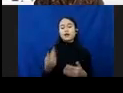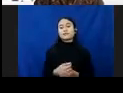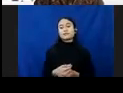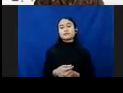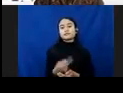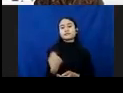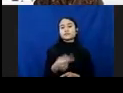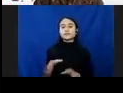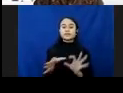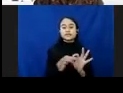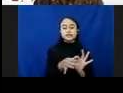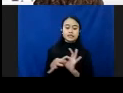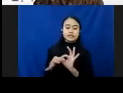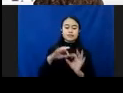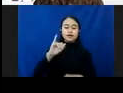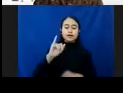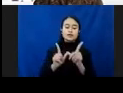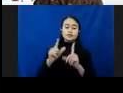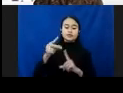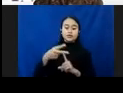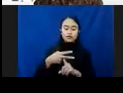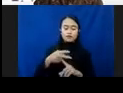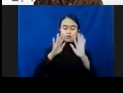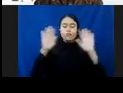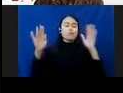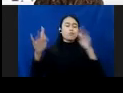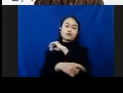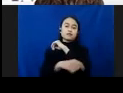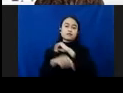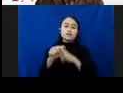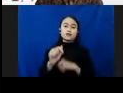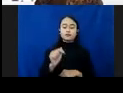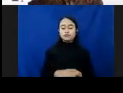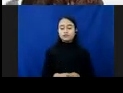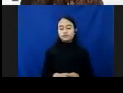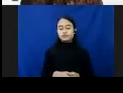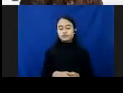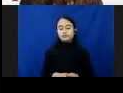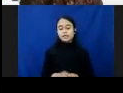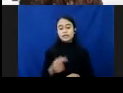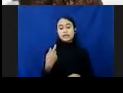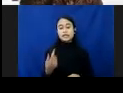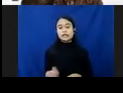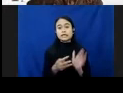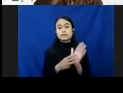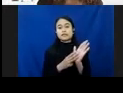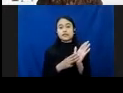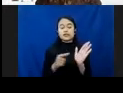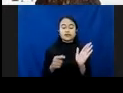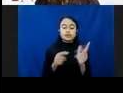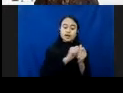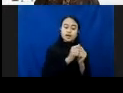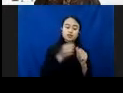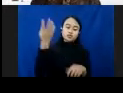IWF. Di banyak negara sebetulnya kerjasama ini. Ini ada studi kasus yang saya bilang tadi, kekerasan